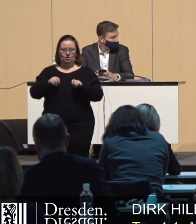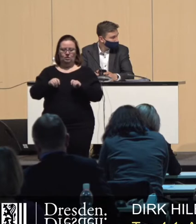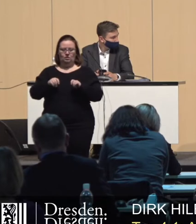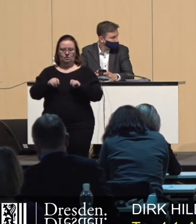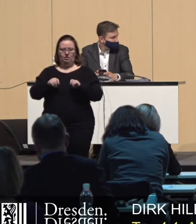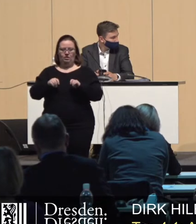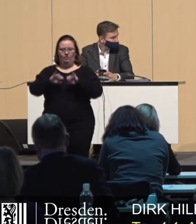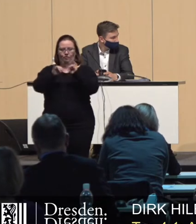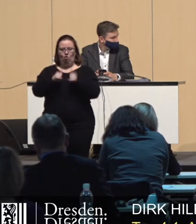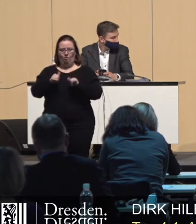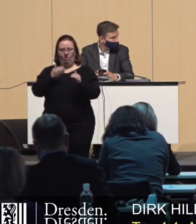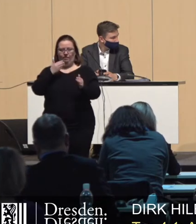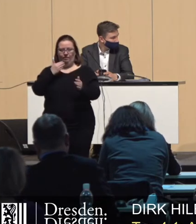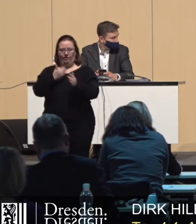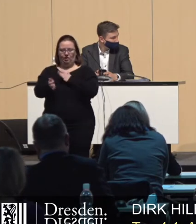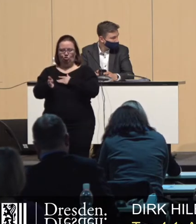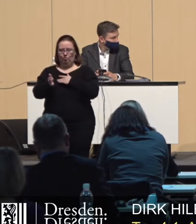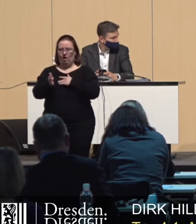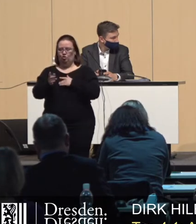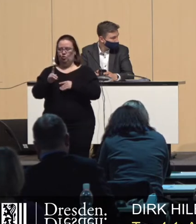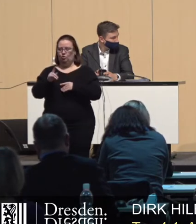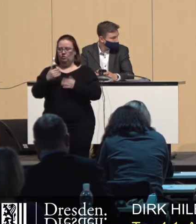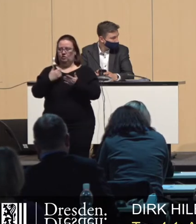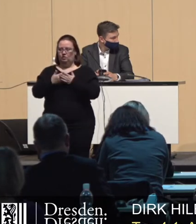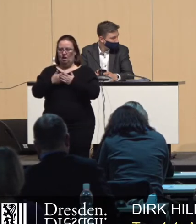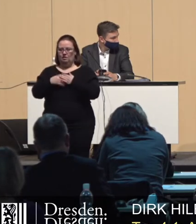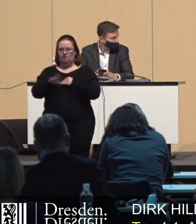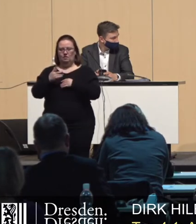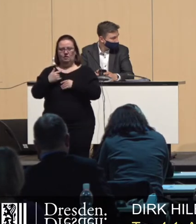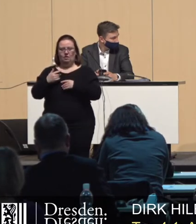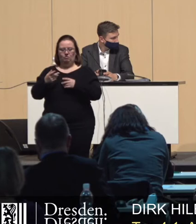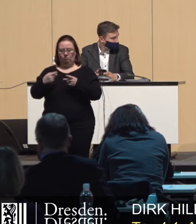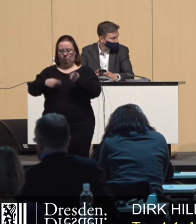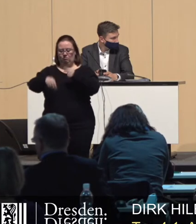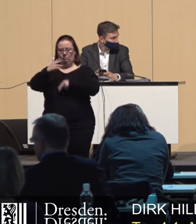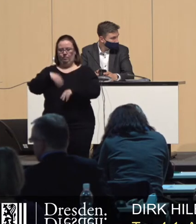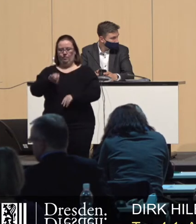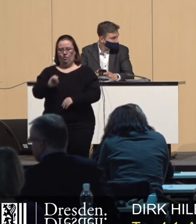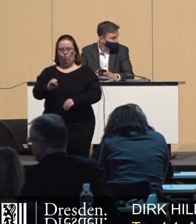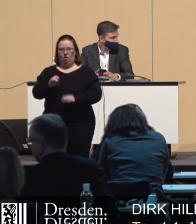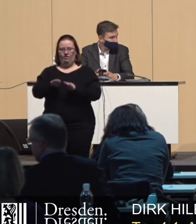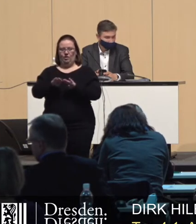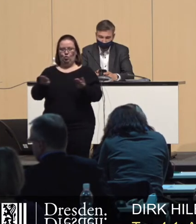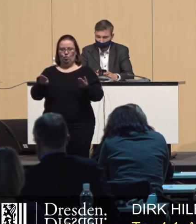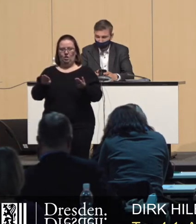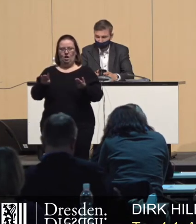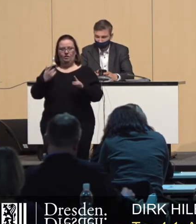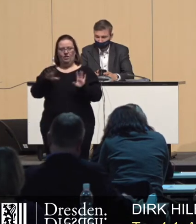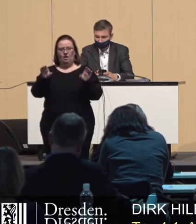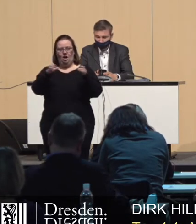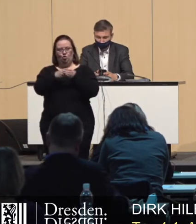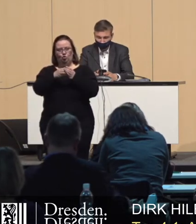und insofern sehen wir wieder an Punkt 0 und würden als Grundlage den federführenden